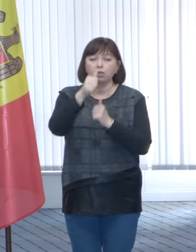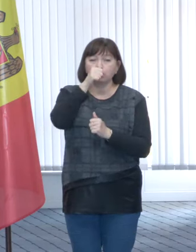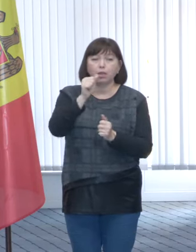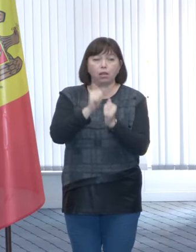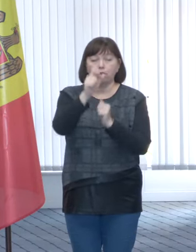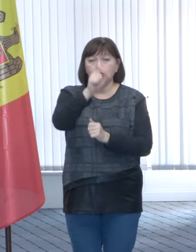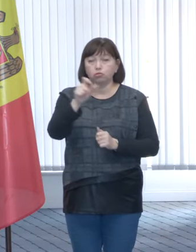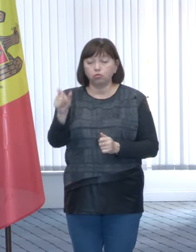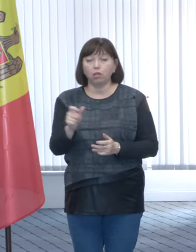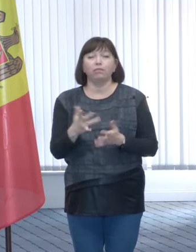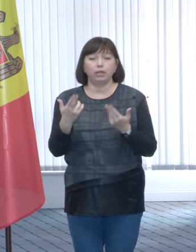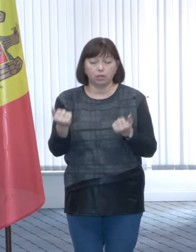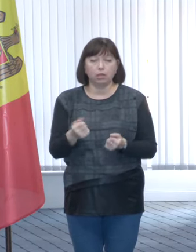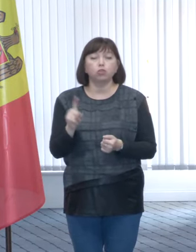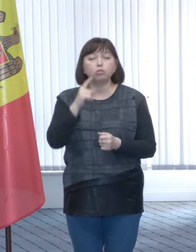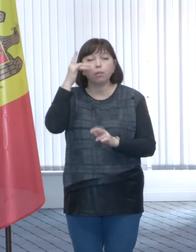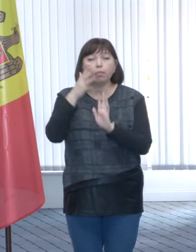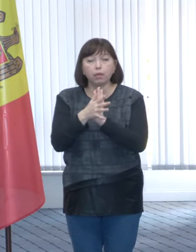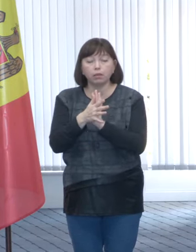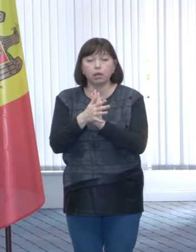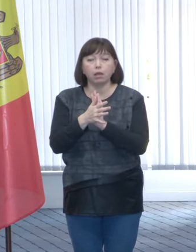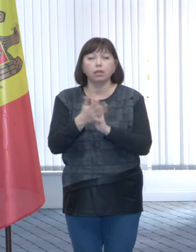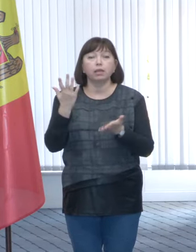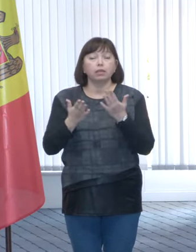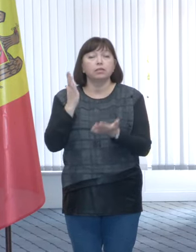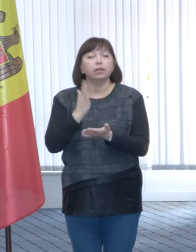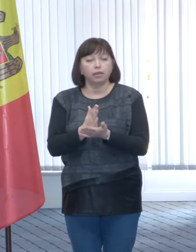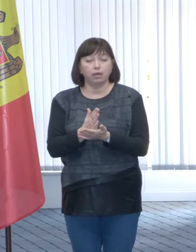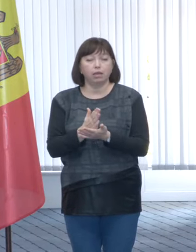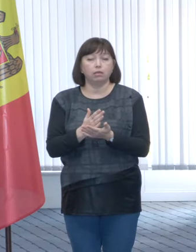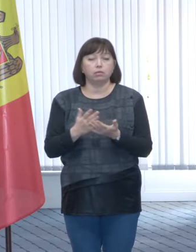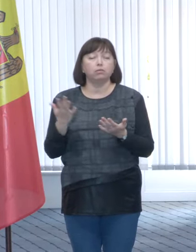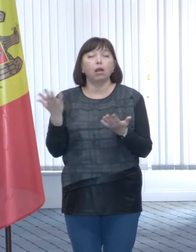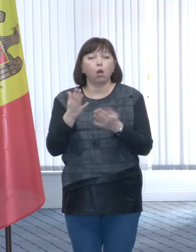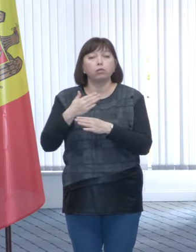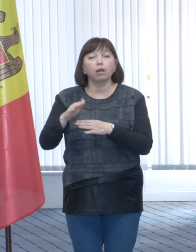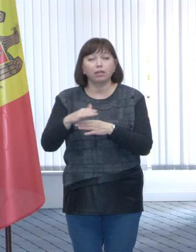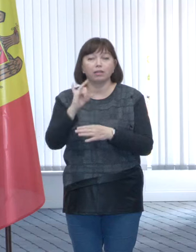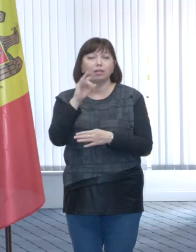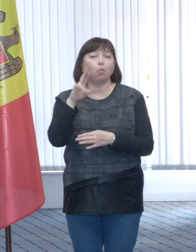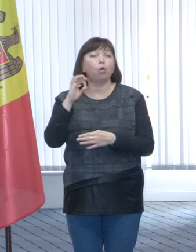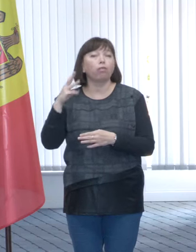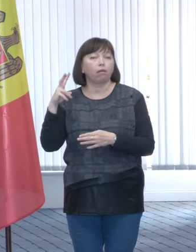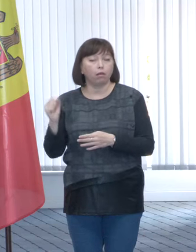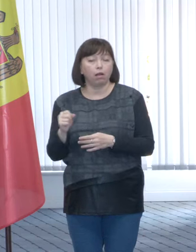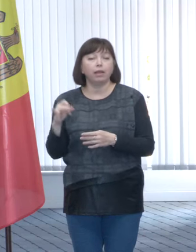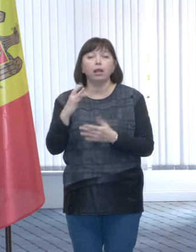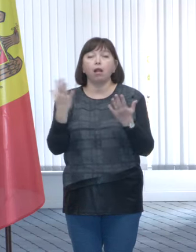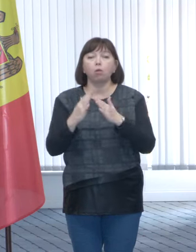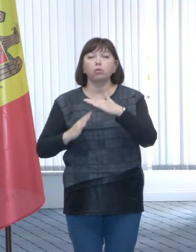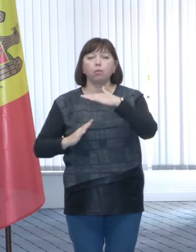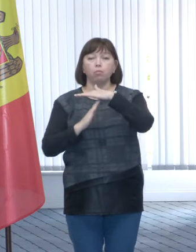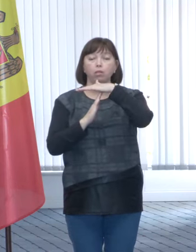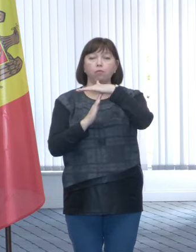beneficiar, pentru a înțelege dacă există creditei părdecare și într-un anumit plafon